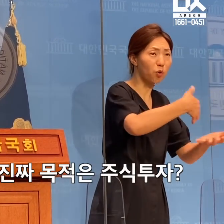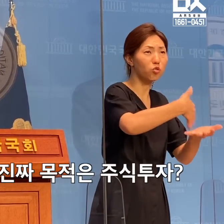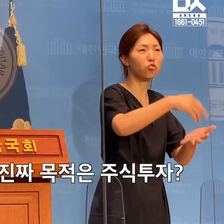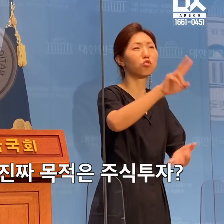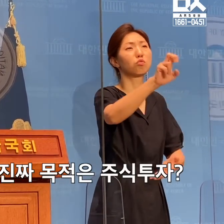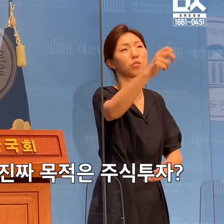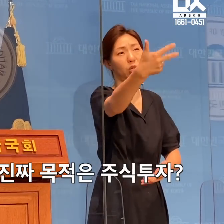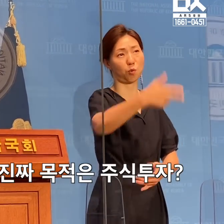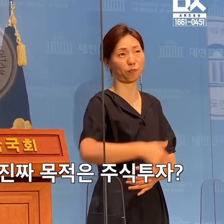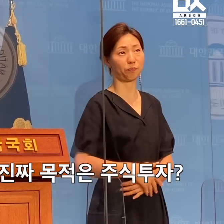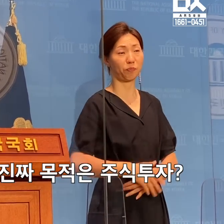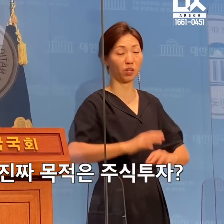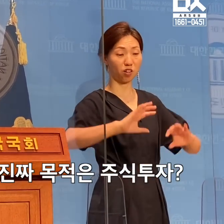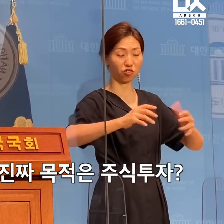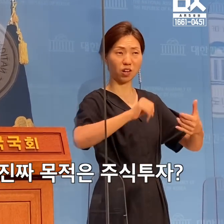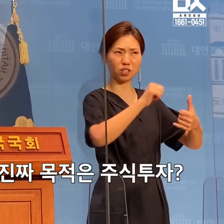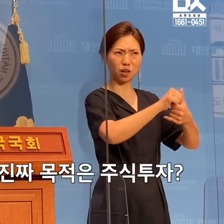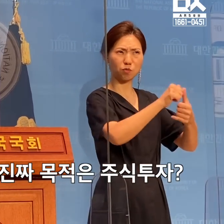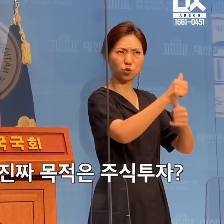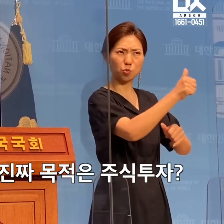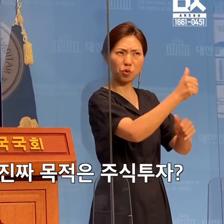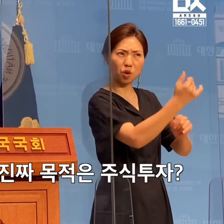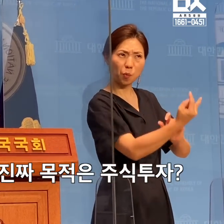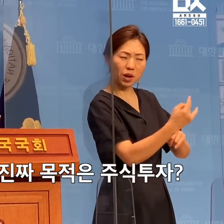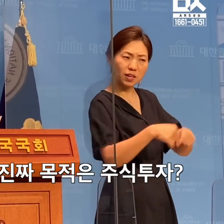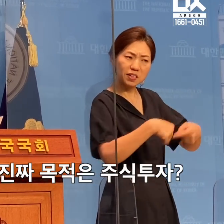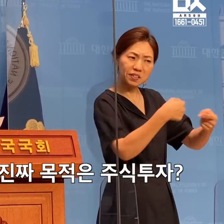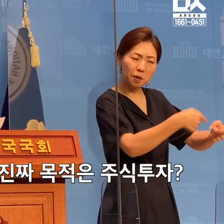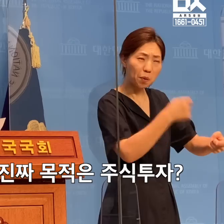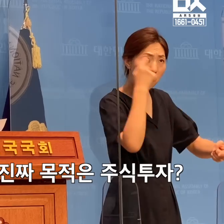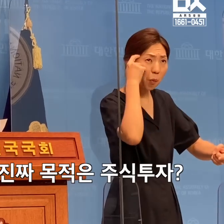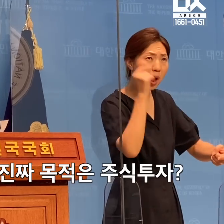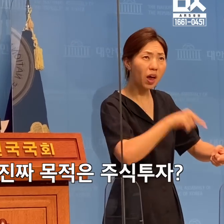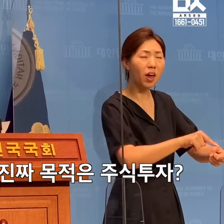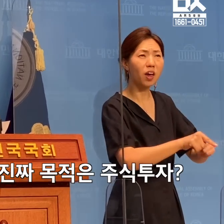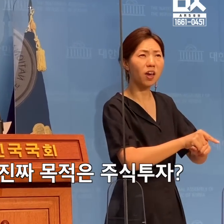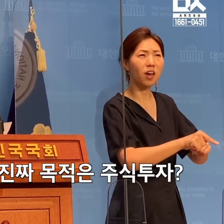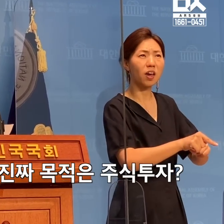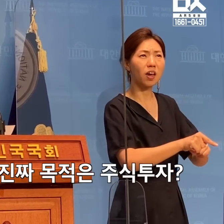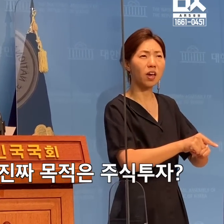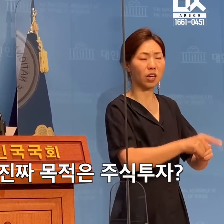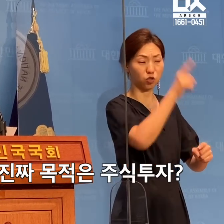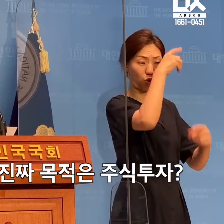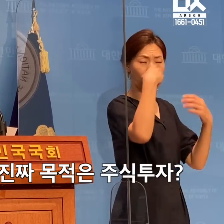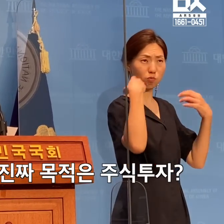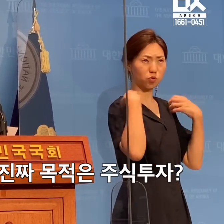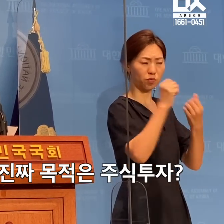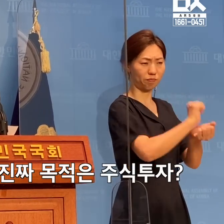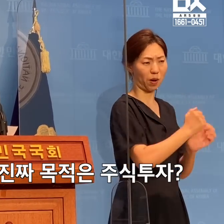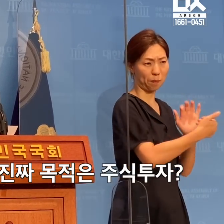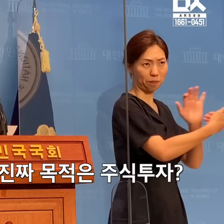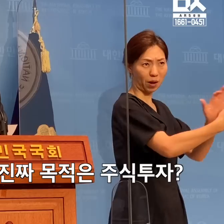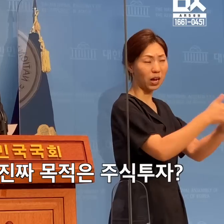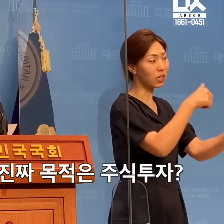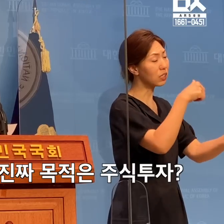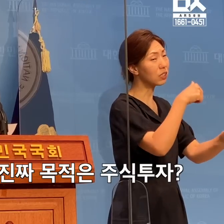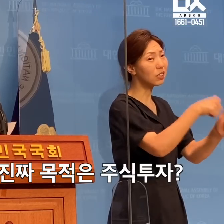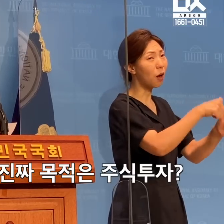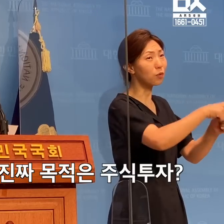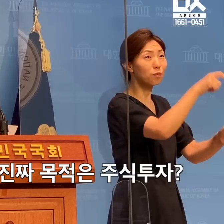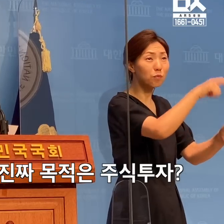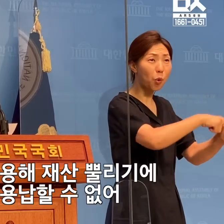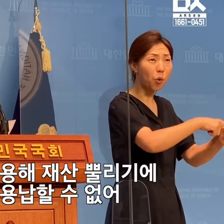국가자문위에 참석한 지진자 목적이 방역에 대한 자문을 위해서입니까? 아니면 주식 투자를